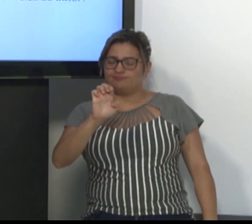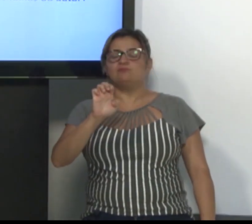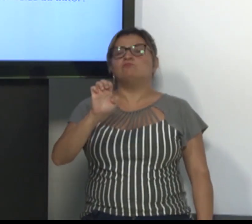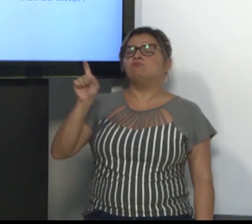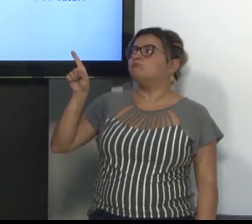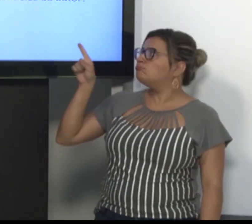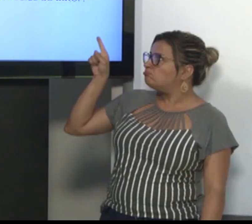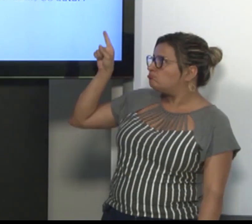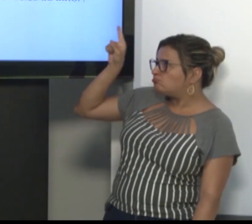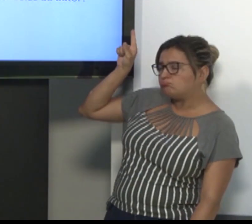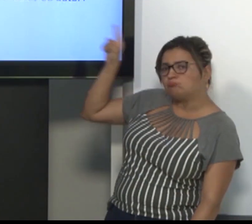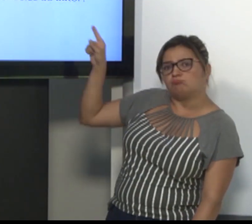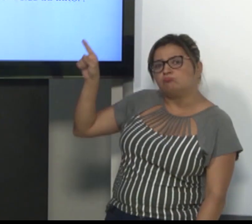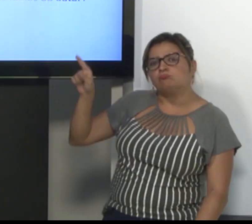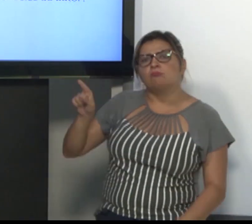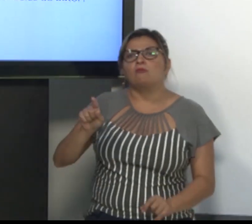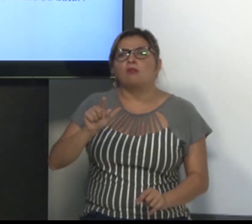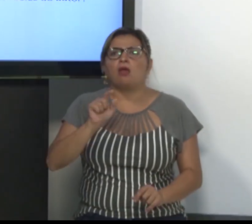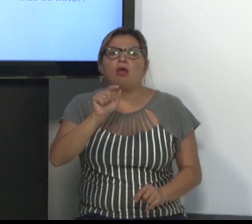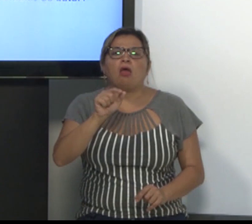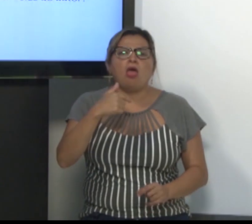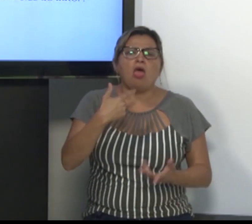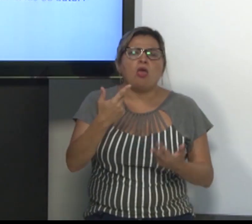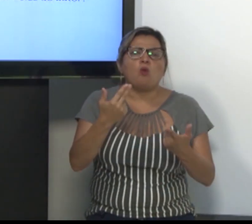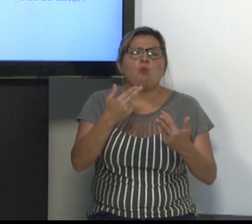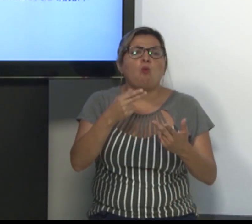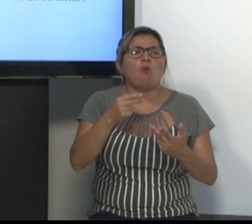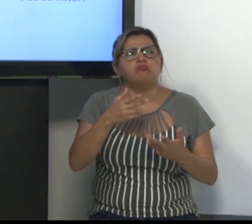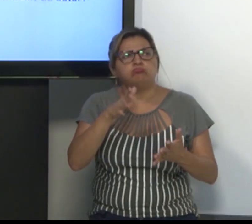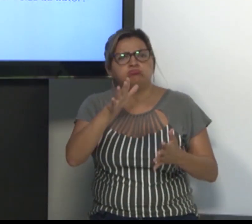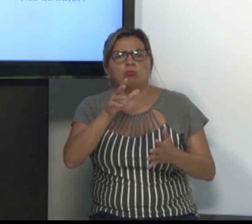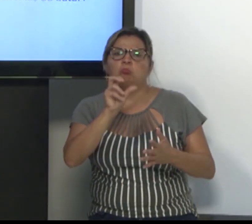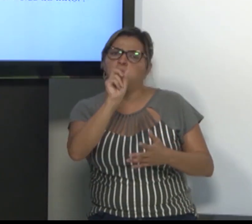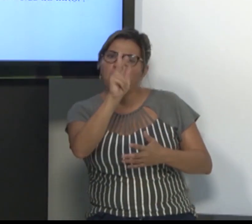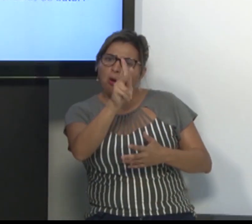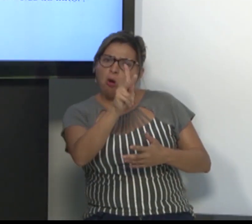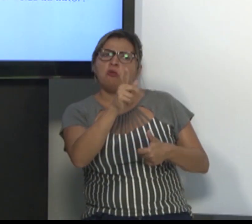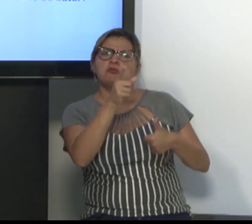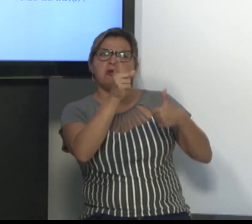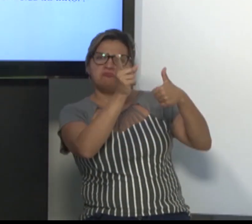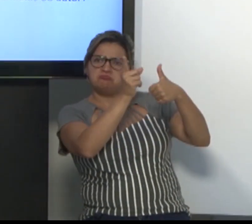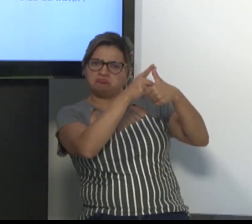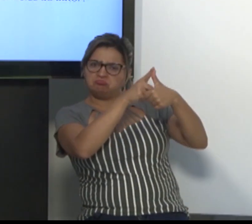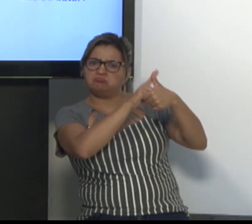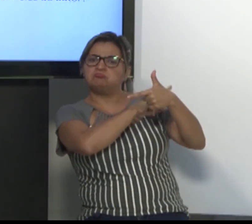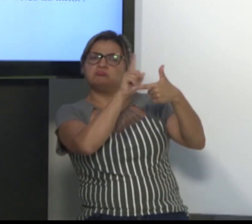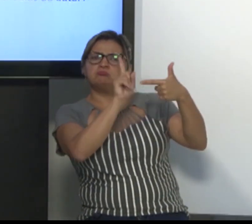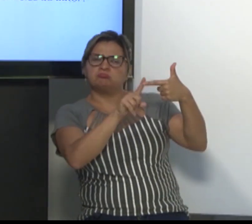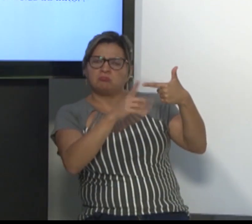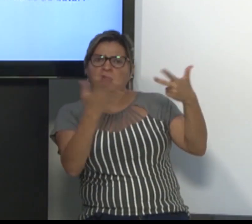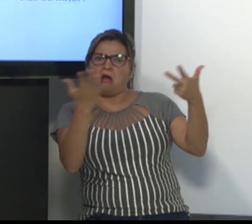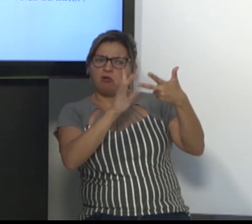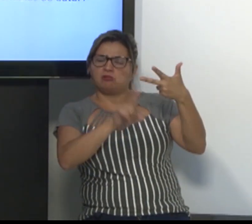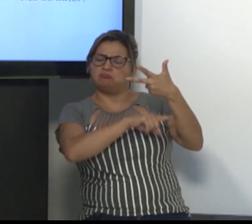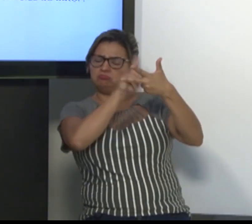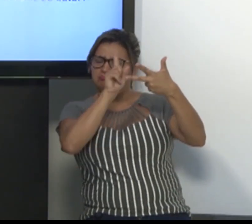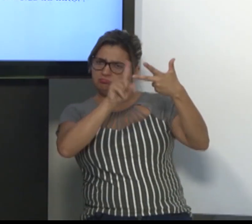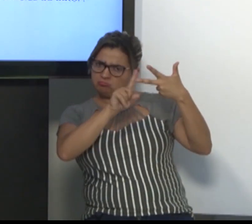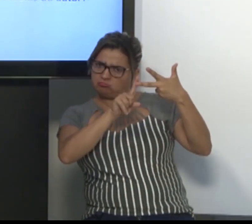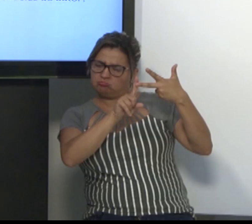A síntese, nós já vimos, né? Agora, nós estamos no terceiro tópico.